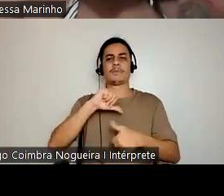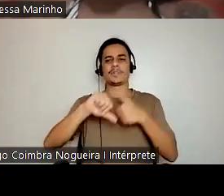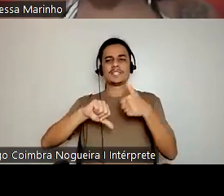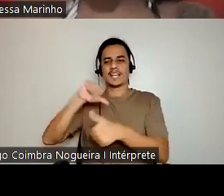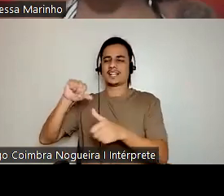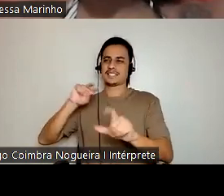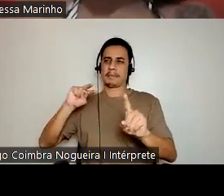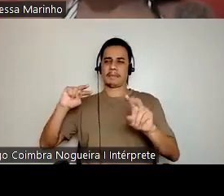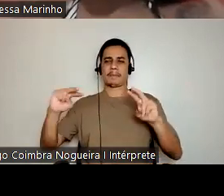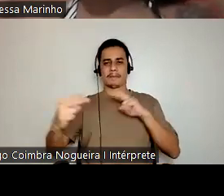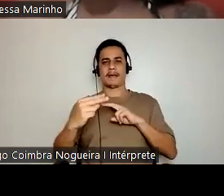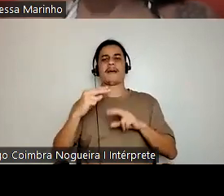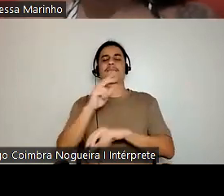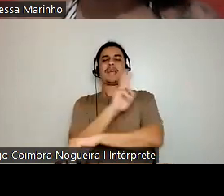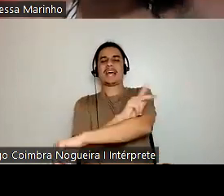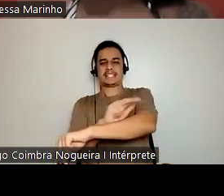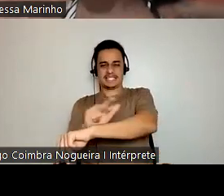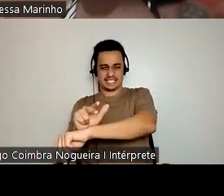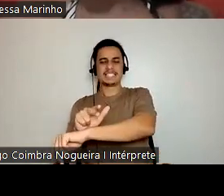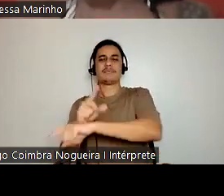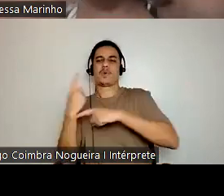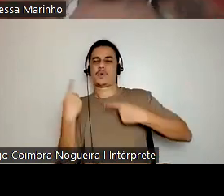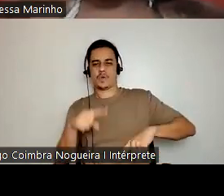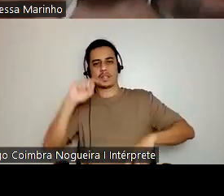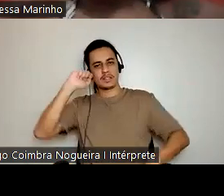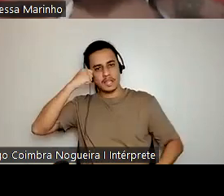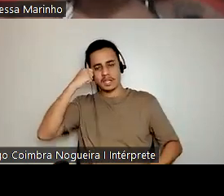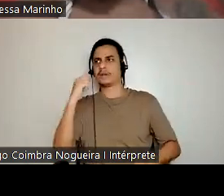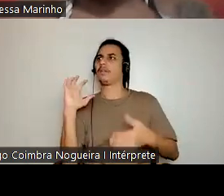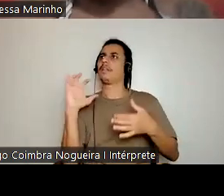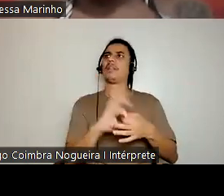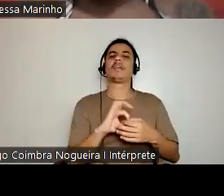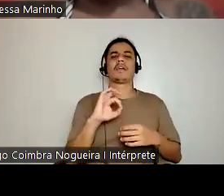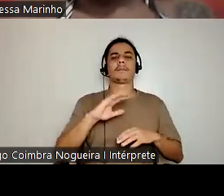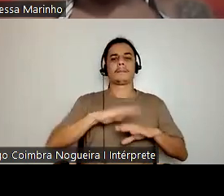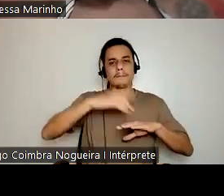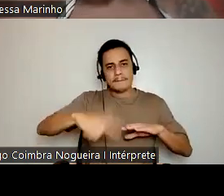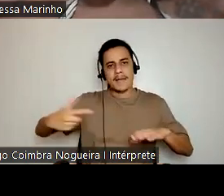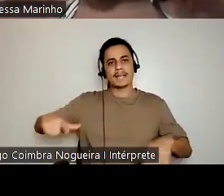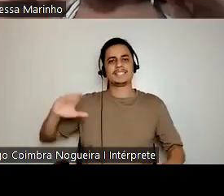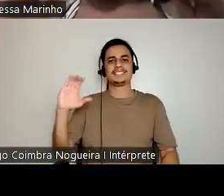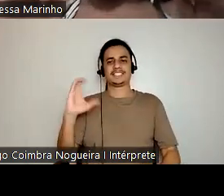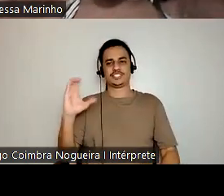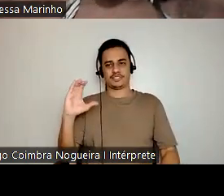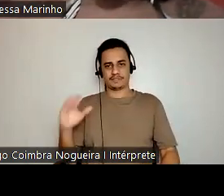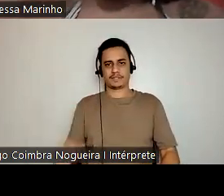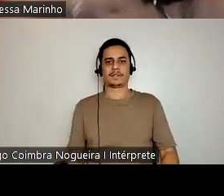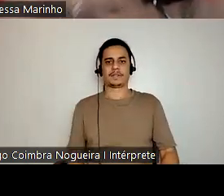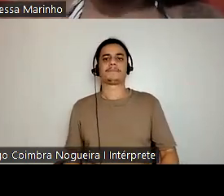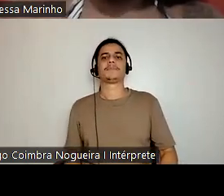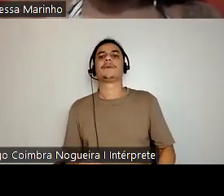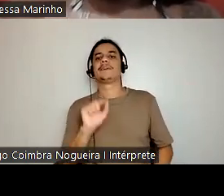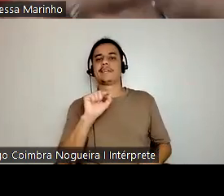perspectiva, esse racismo antinegro só veio ganhando bases científicas. Ou seja, a